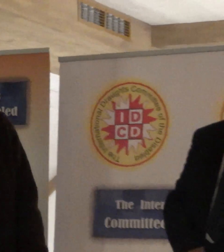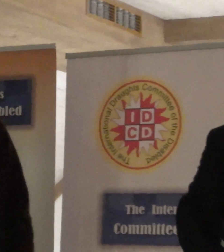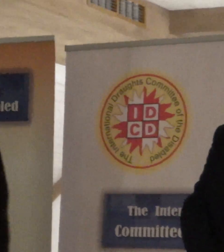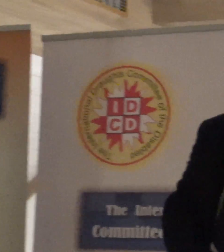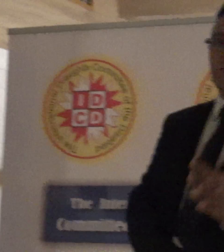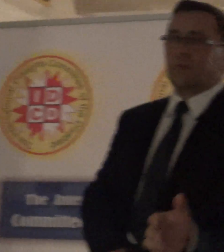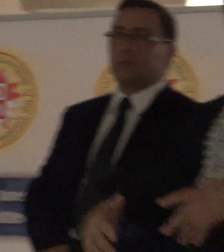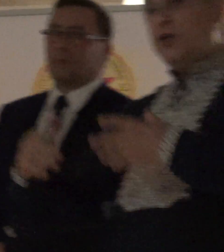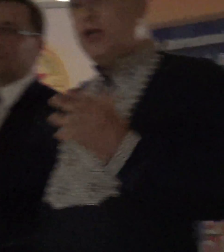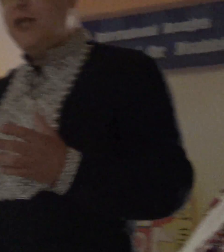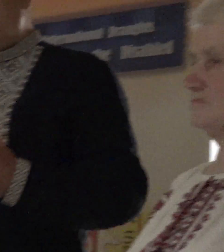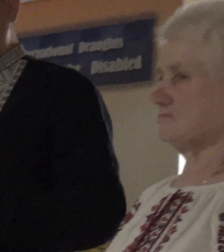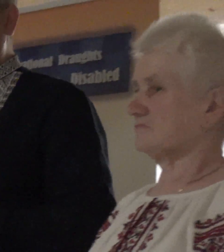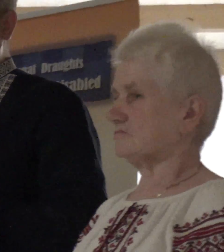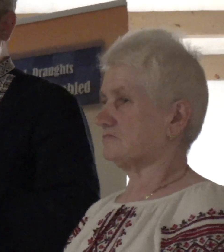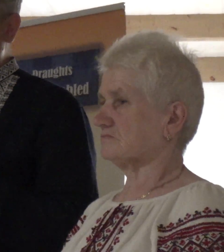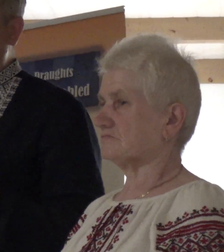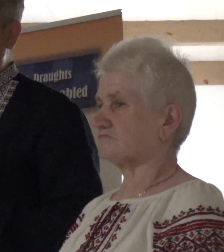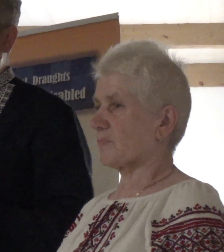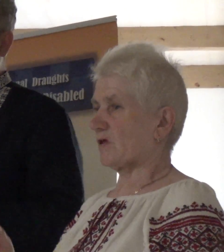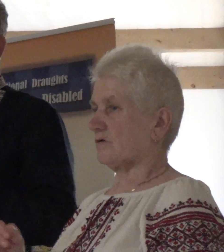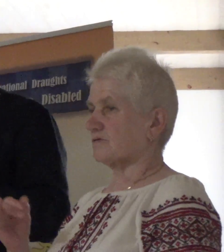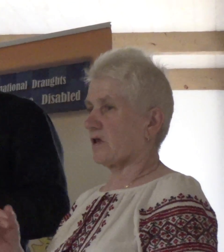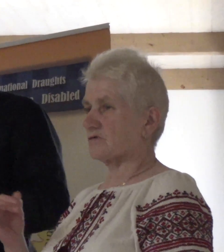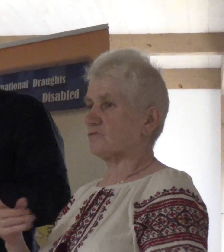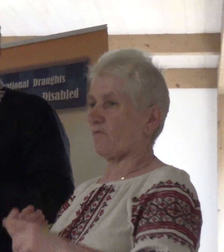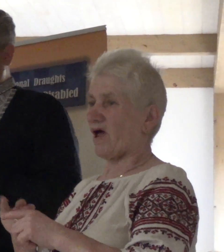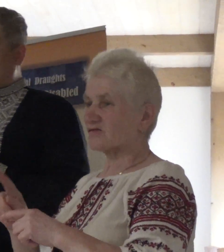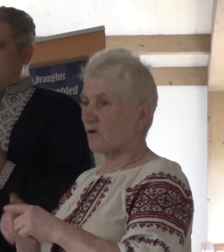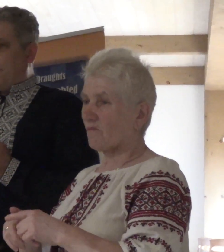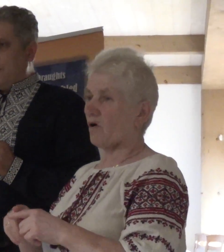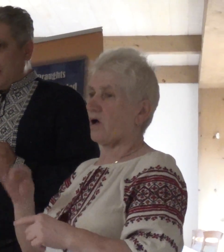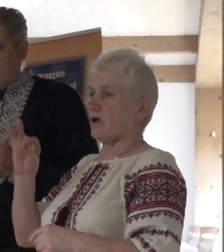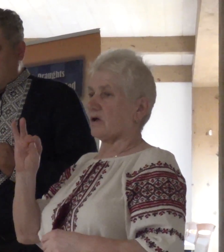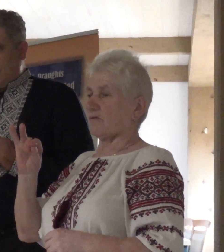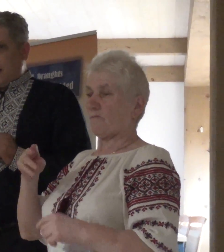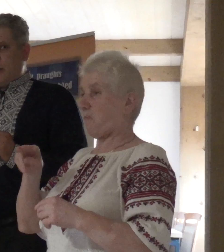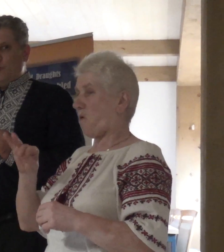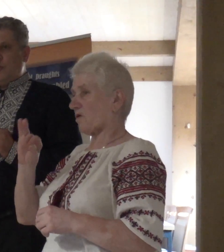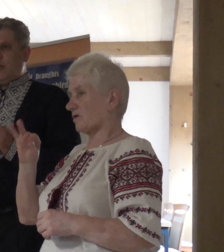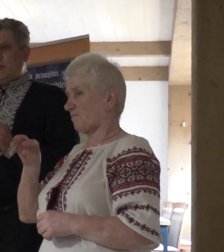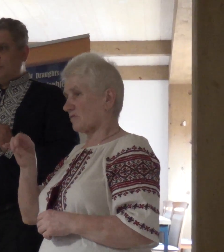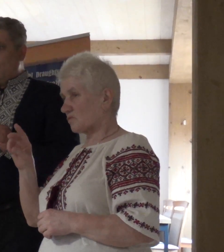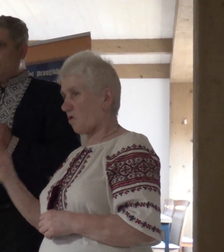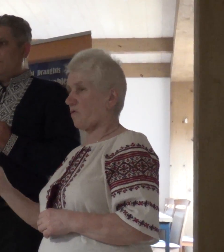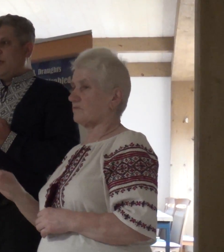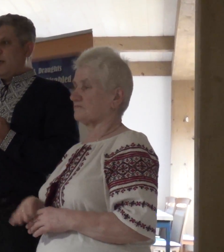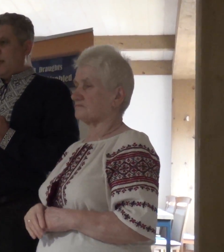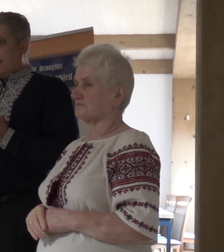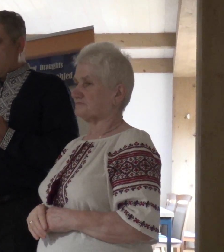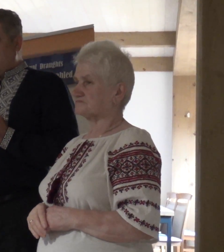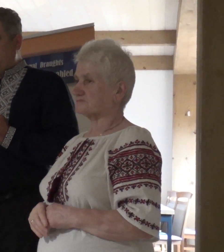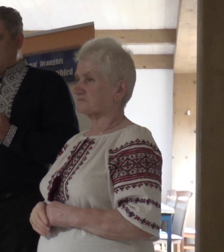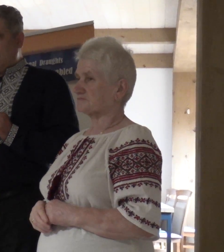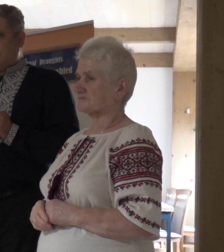No, podjęli, że to było właśnie taką architekturę. To jest, ludzie używali